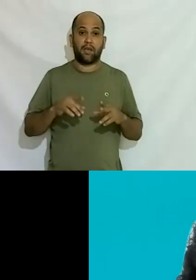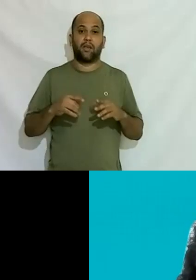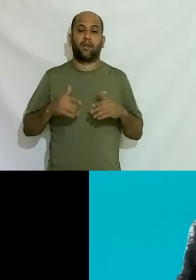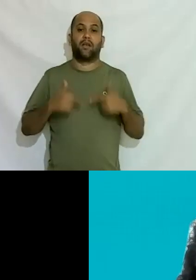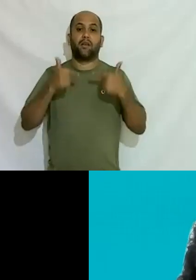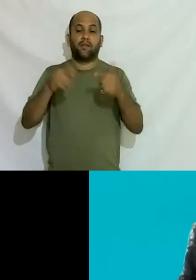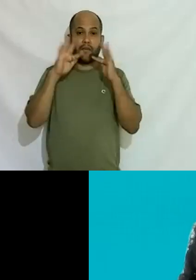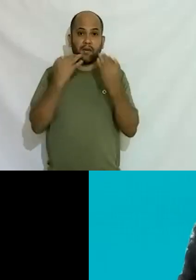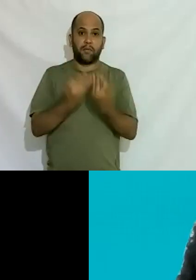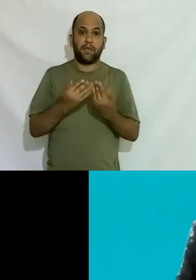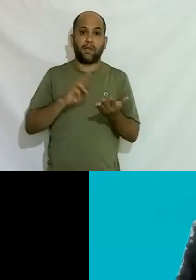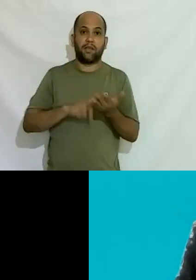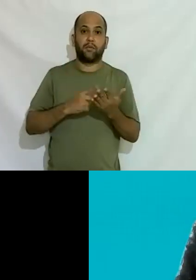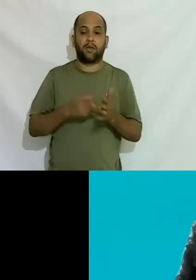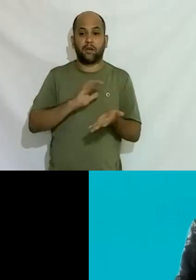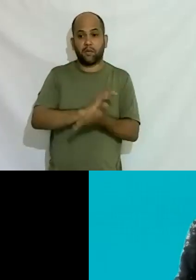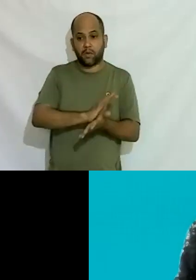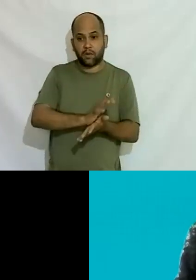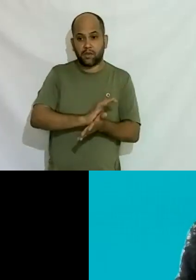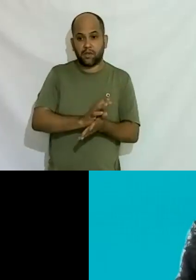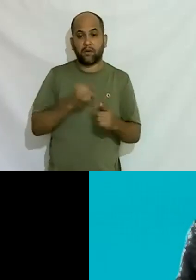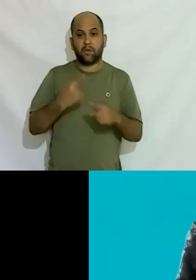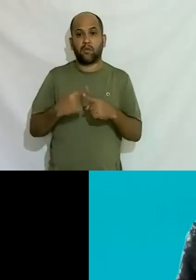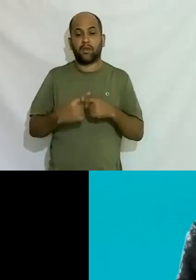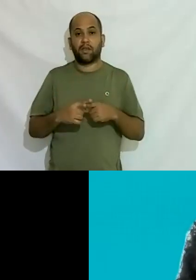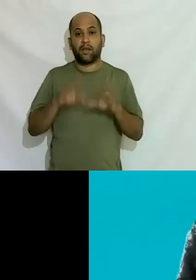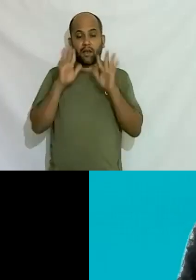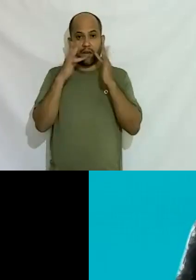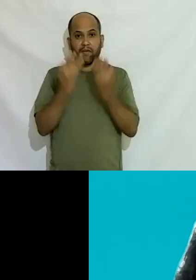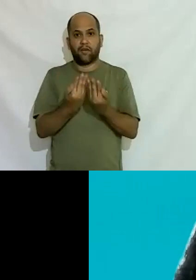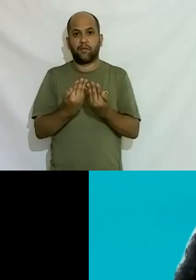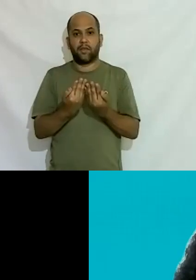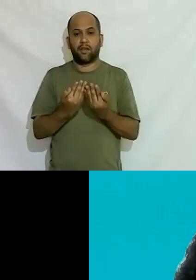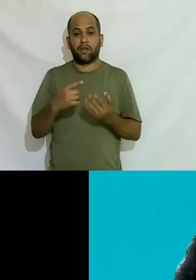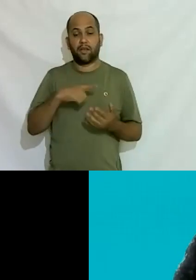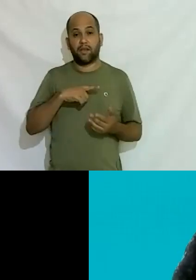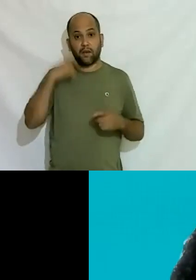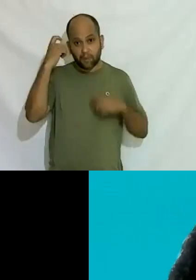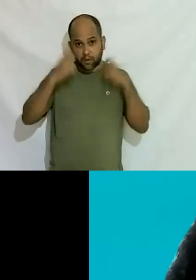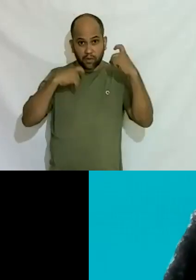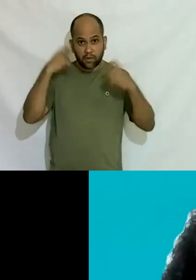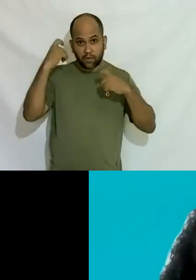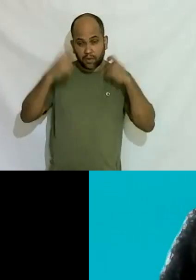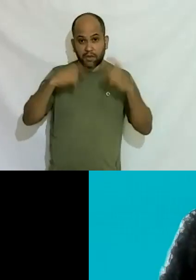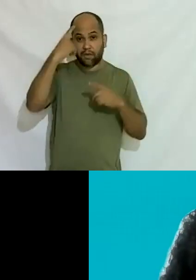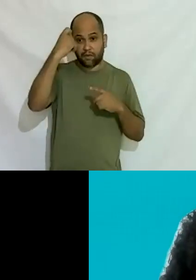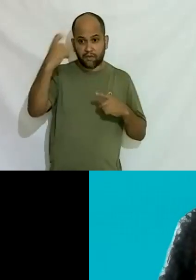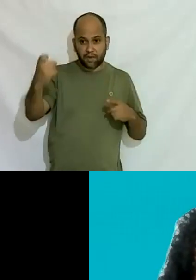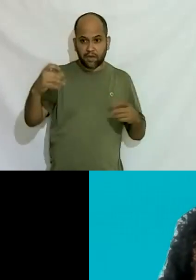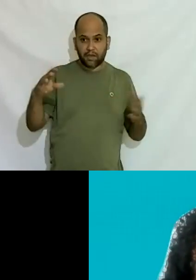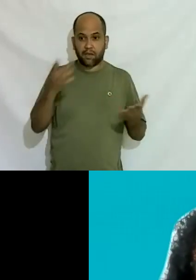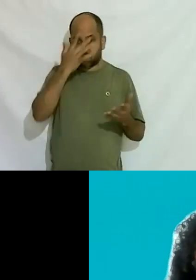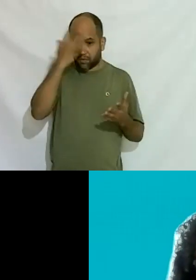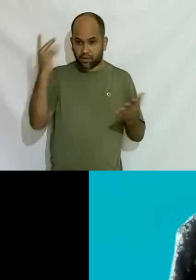interpretada como preconceito porque a família tem uma preocupação na verdade com a violência que aquela pessoa vai